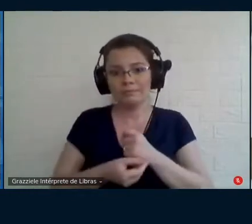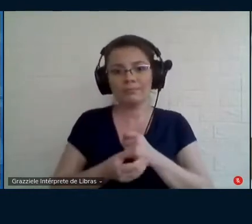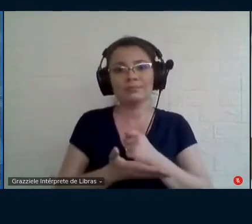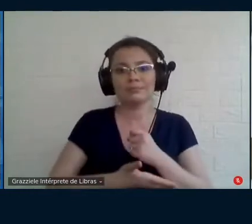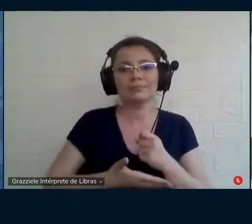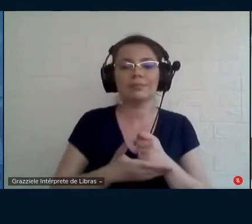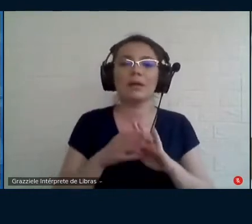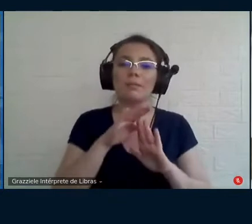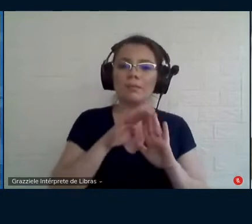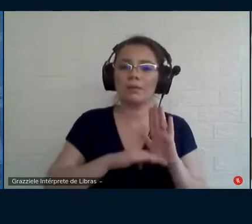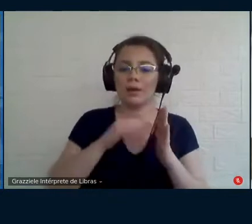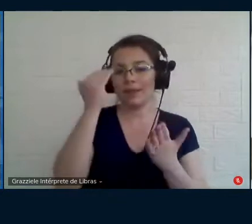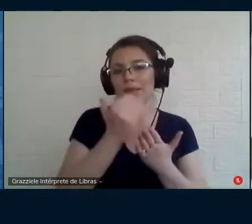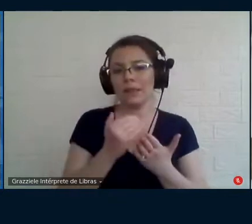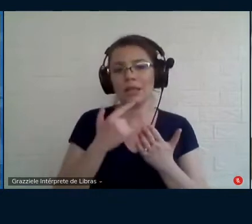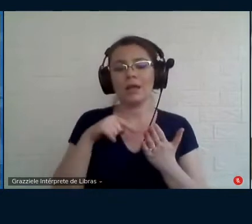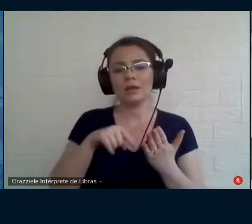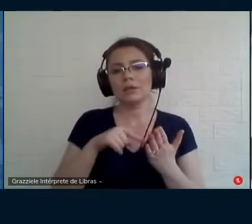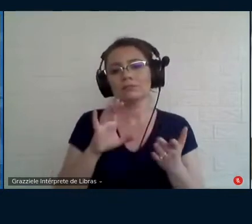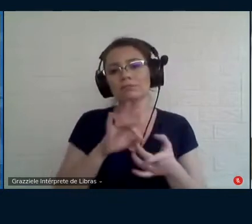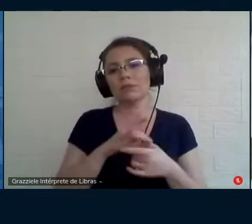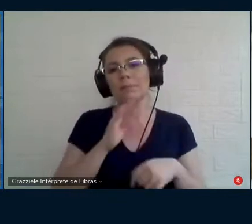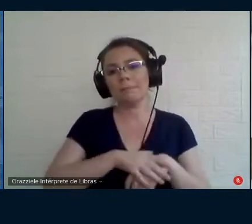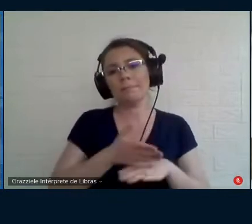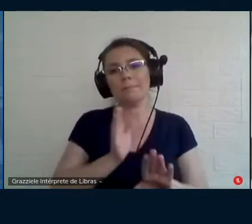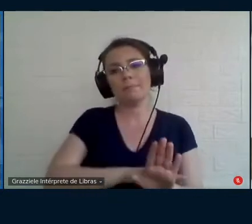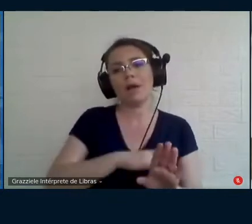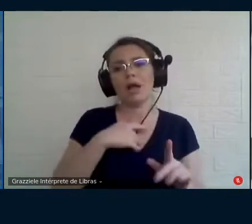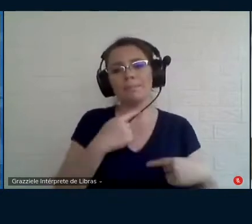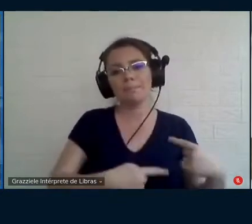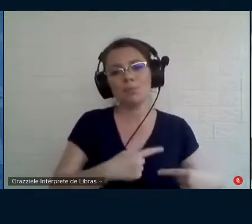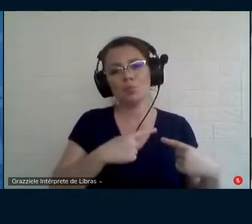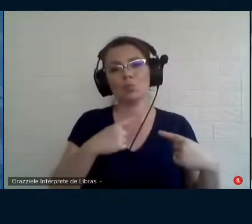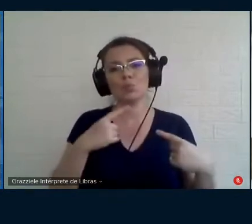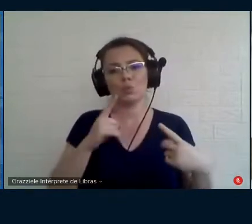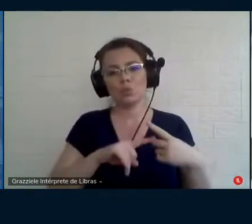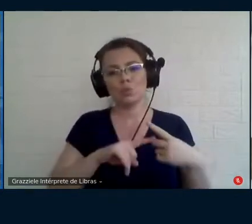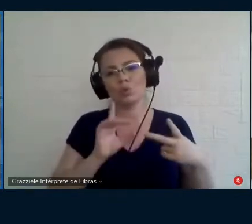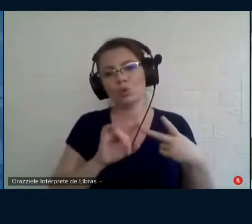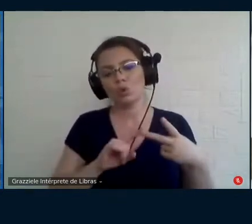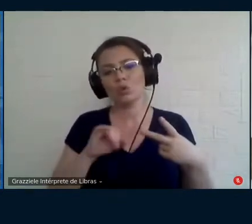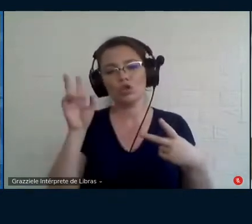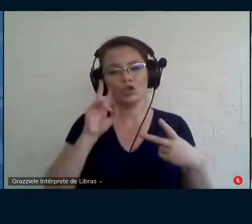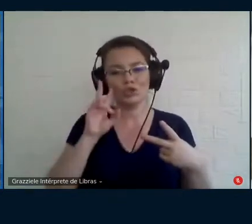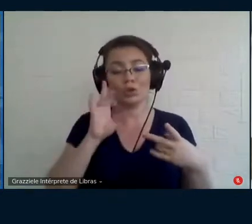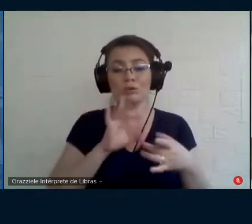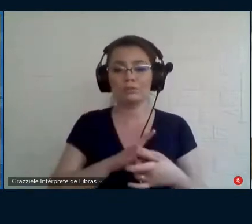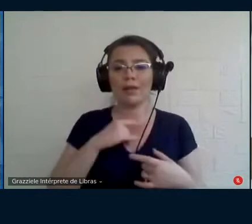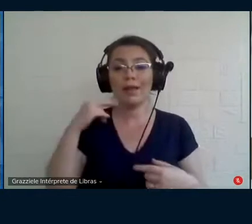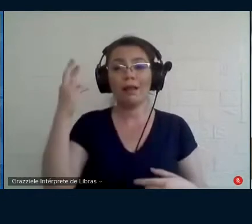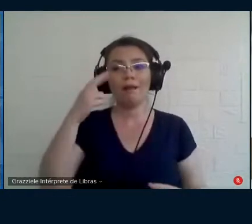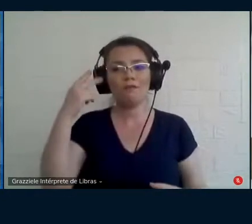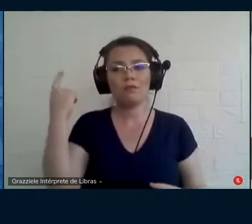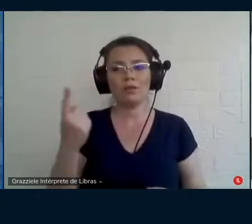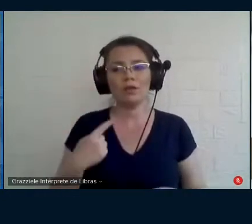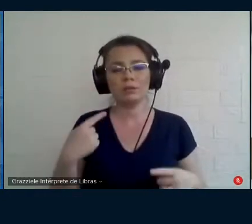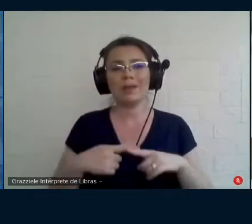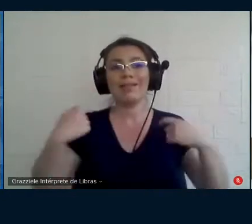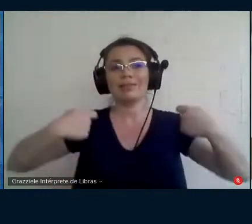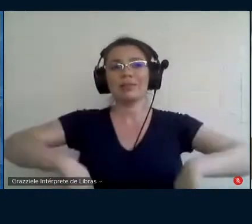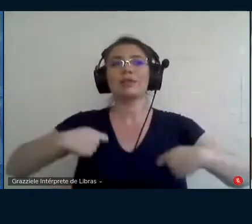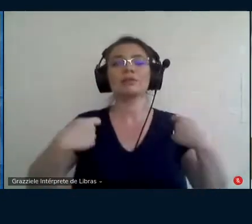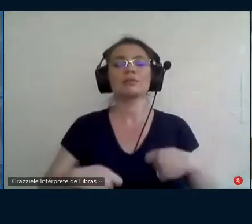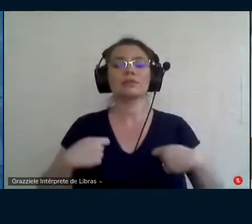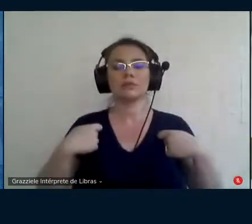nesse componente mais político histórico a nossa reflexão e a necessidade da gente ter realmente uma